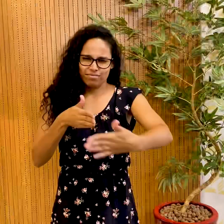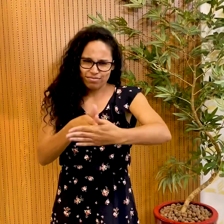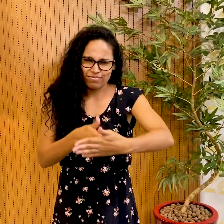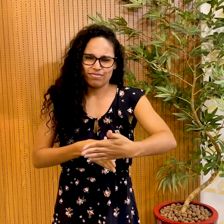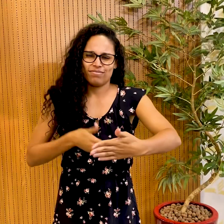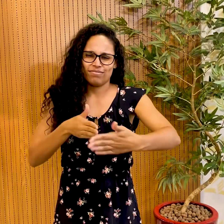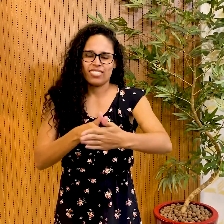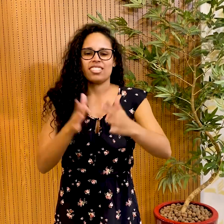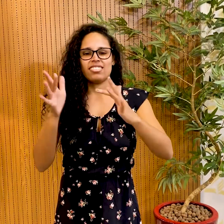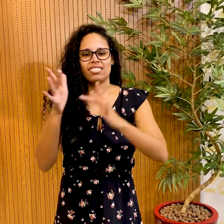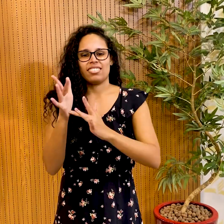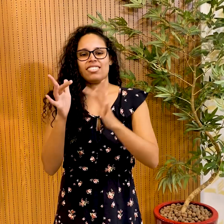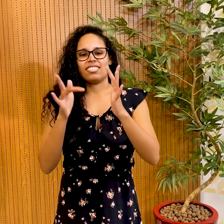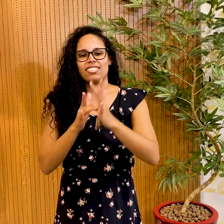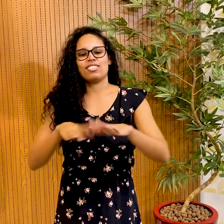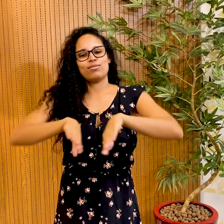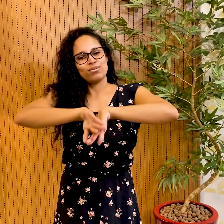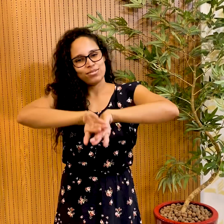Derrubou preconceitos.